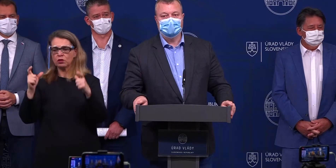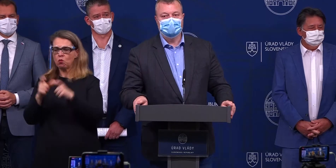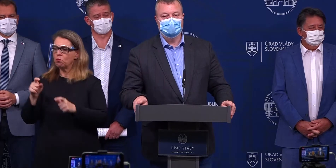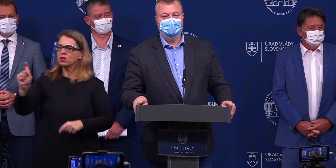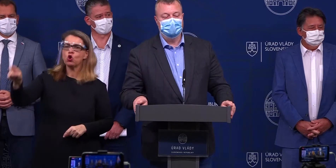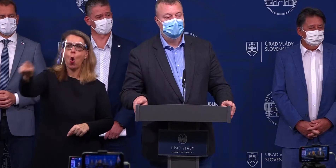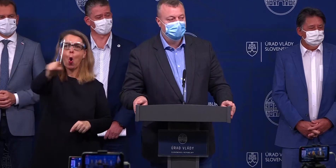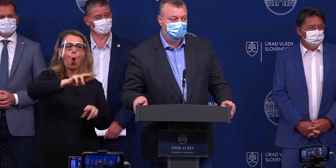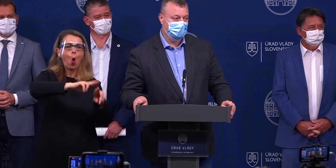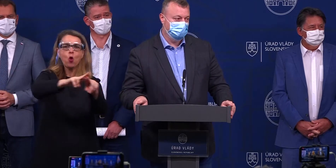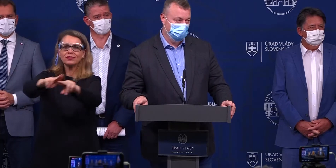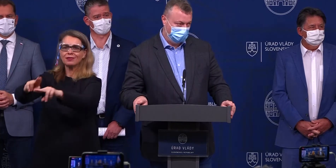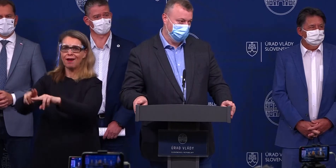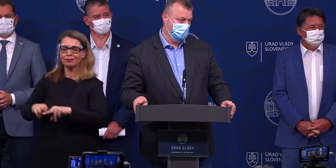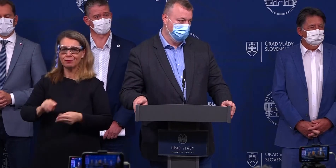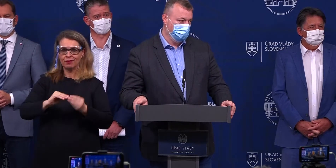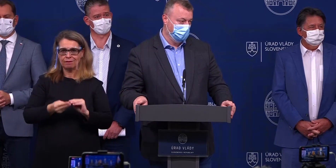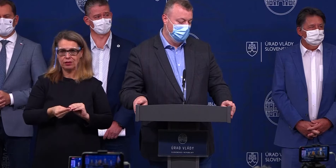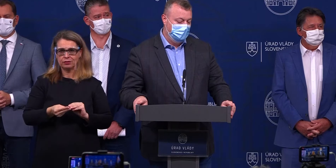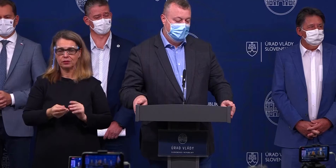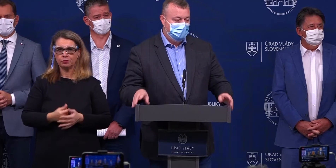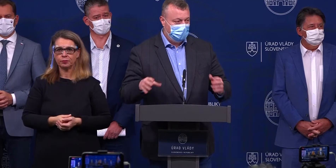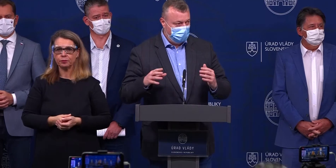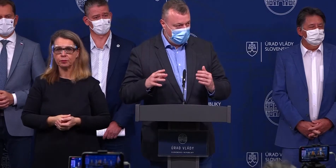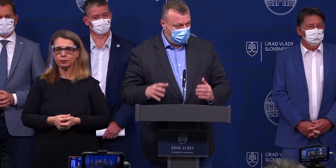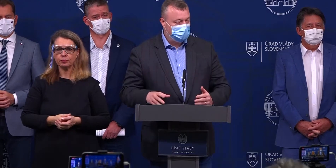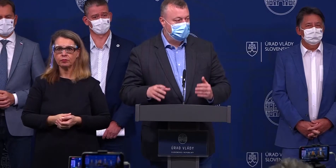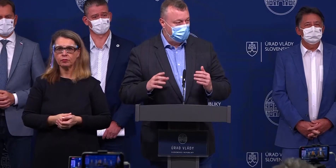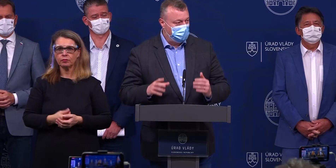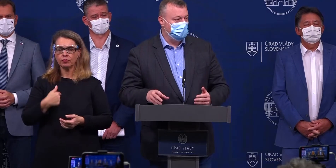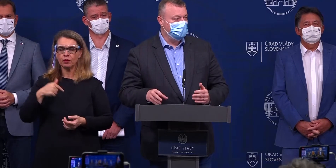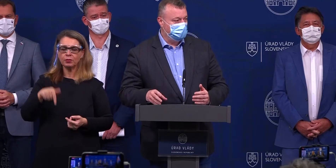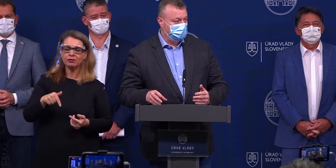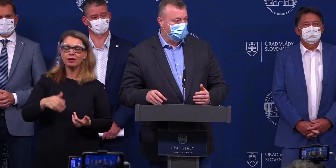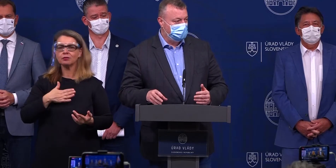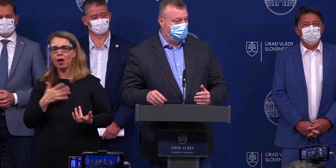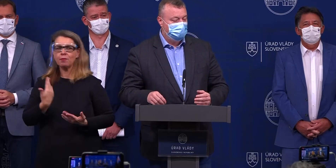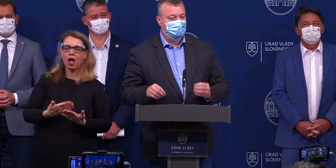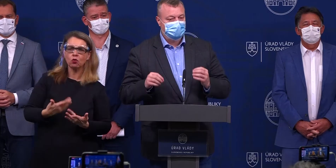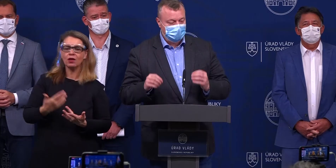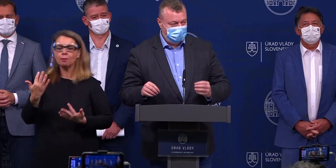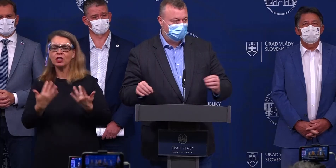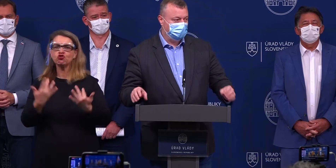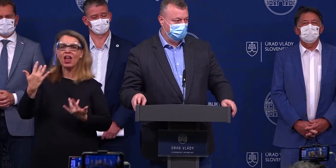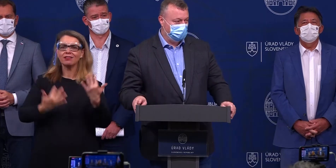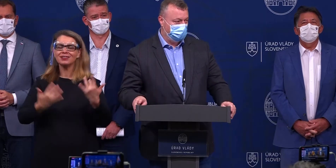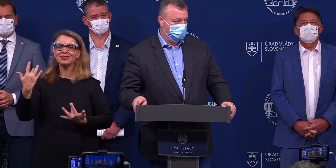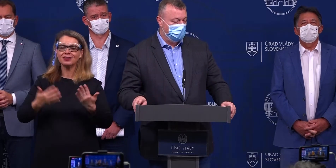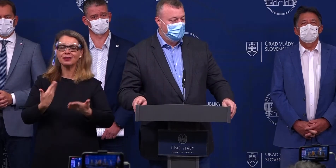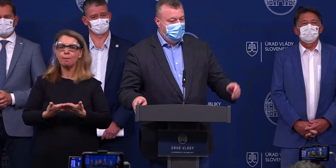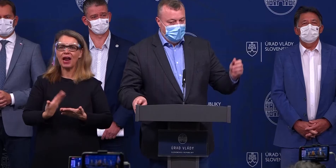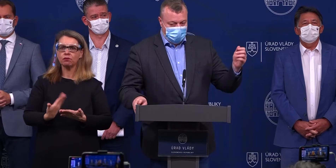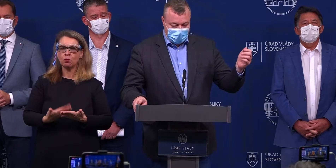je až tak nevyhnutne potrebné. My hráme na štatistickú pravdepodobnosť teraz. Máme všetky data, ktoré